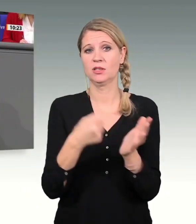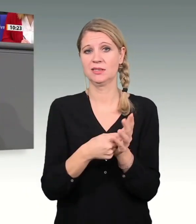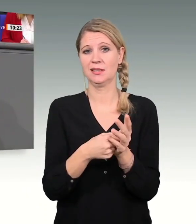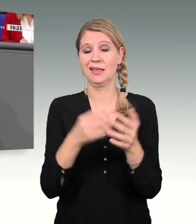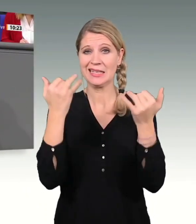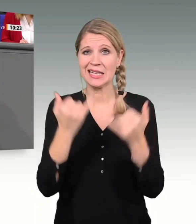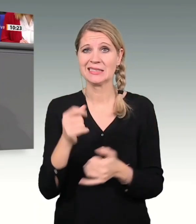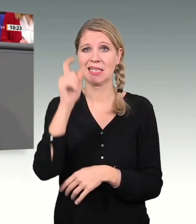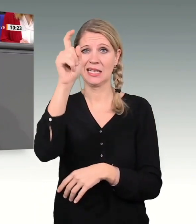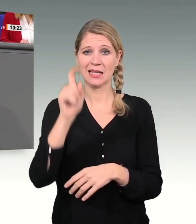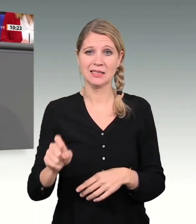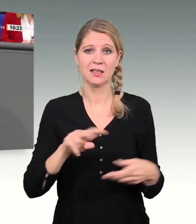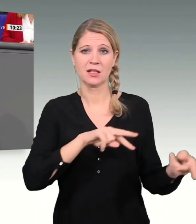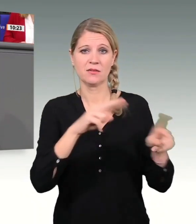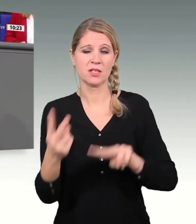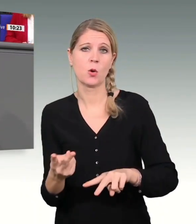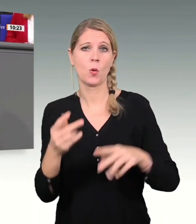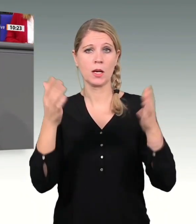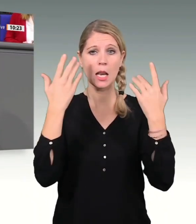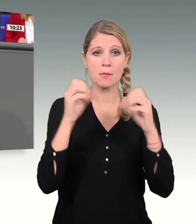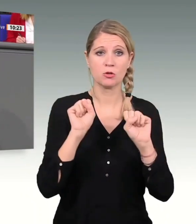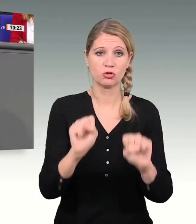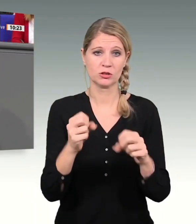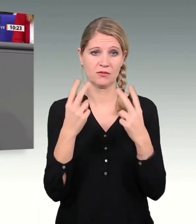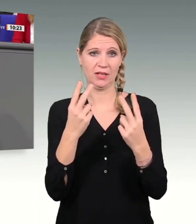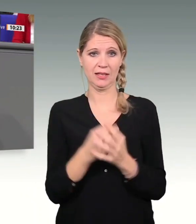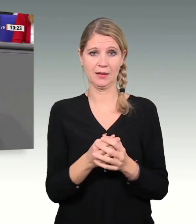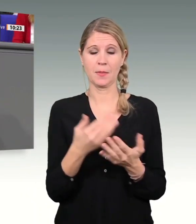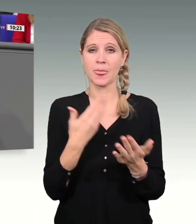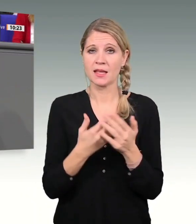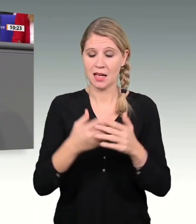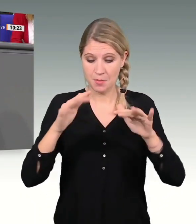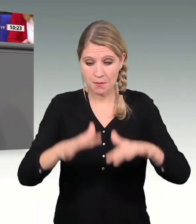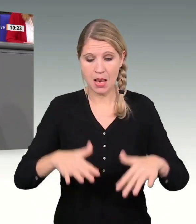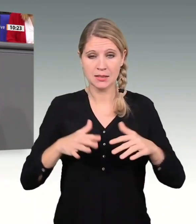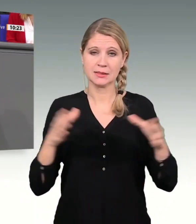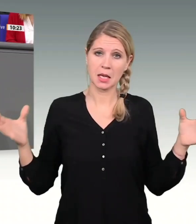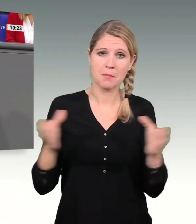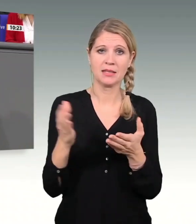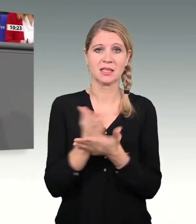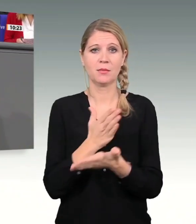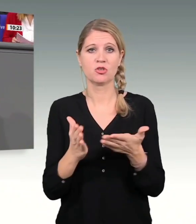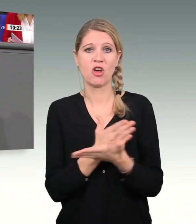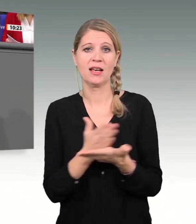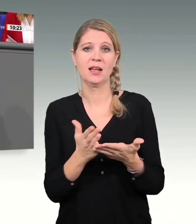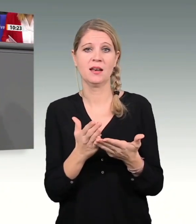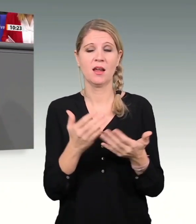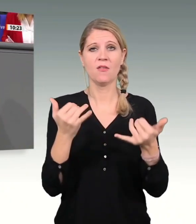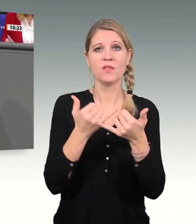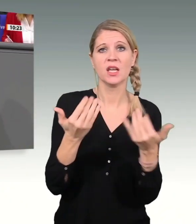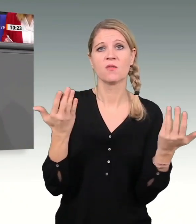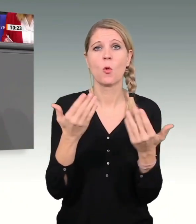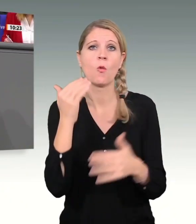wir hier in diesem Parlament ja gemeinsam, wie Geld wann wo ausgegeben wird. Also keine Angst. Und gerade